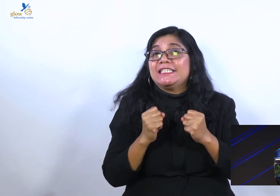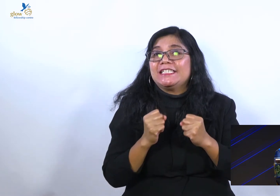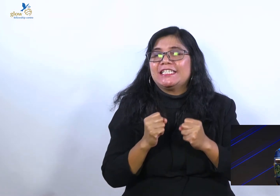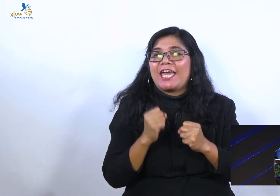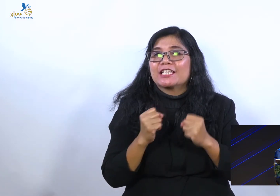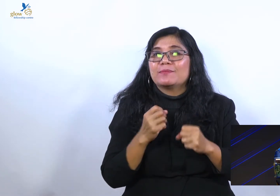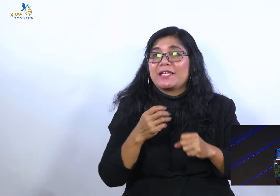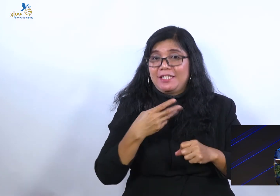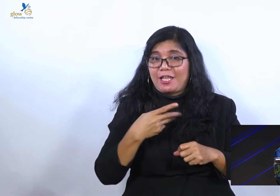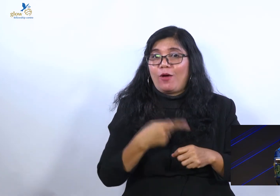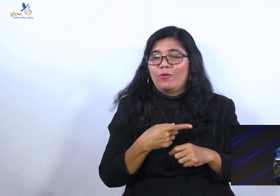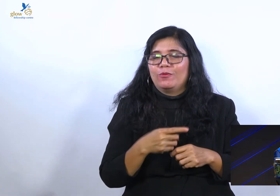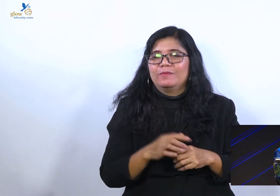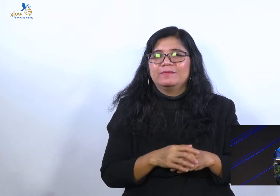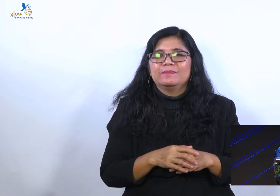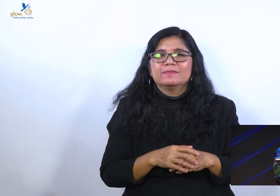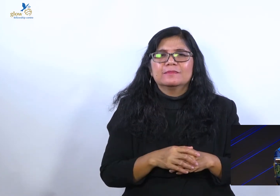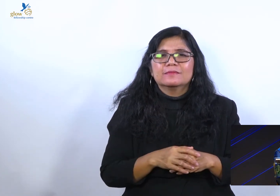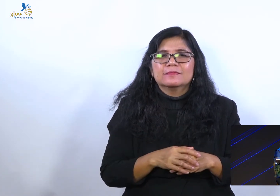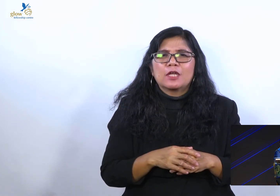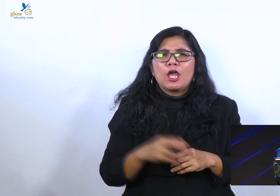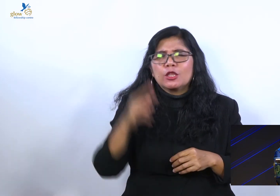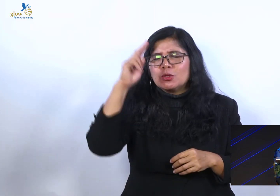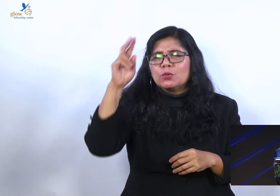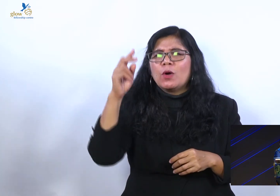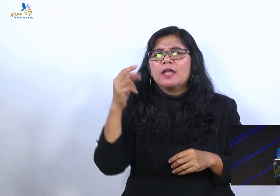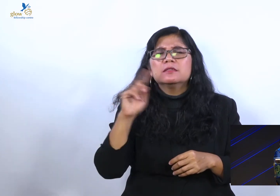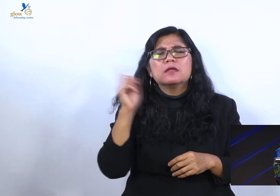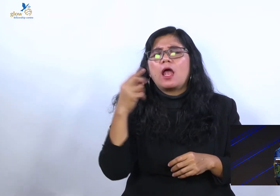heart. Tuhan lihat hati.